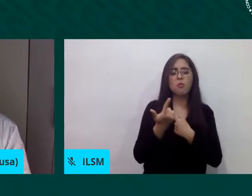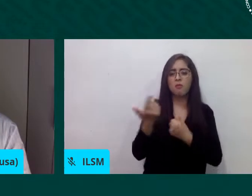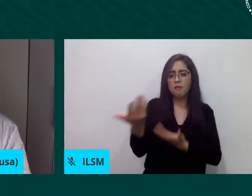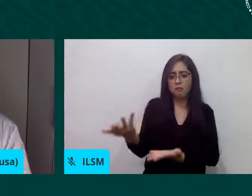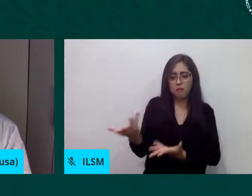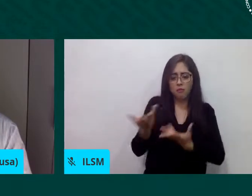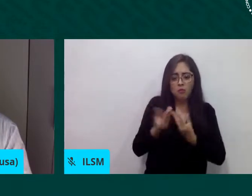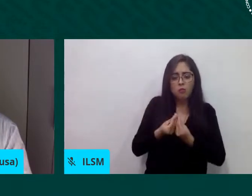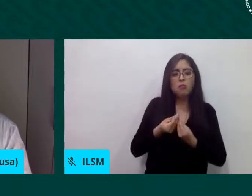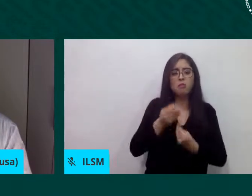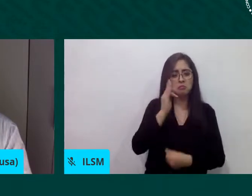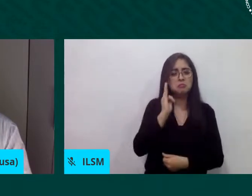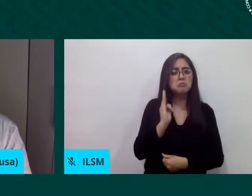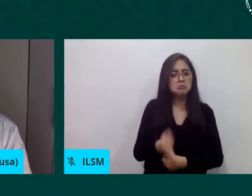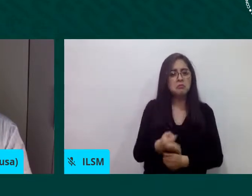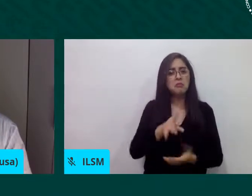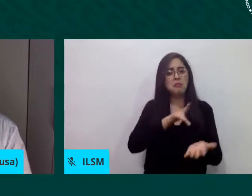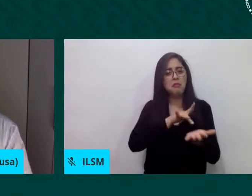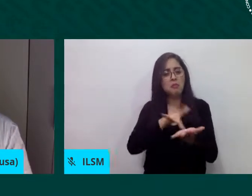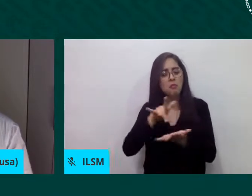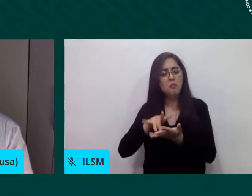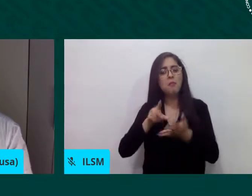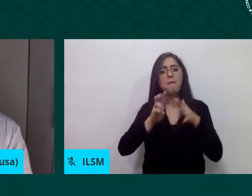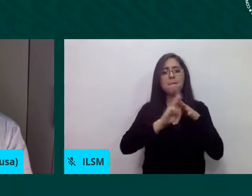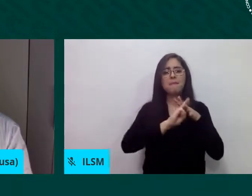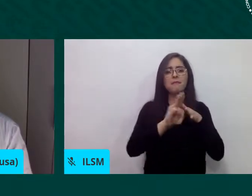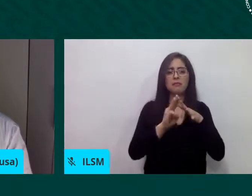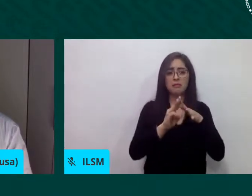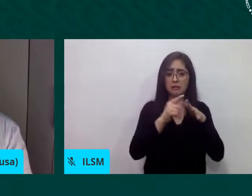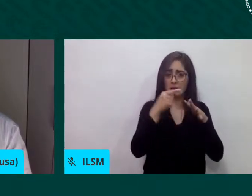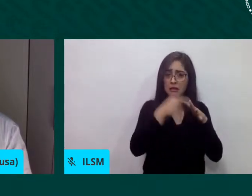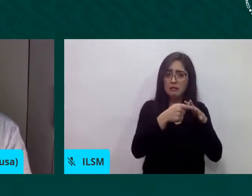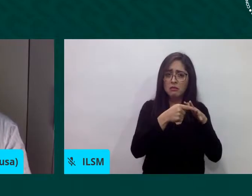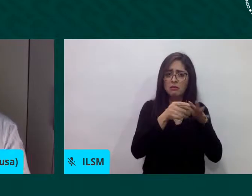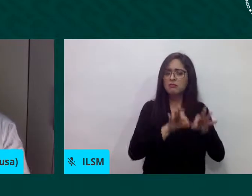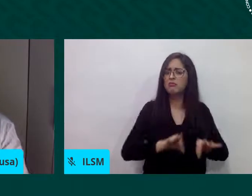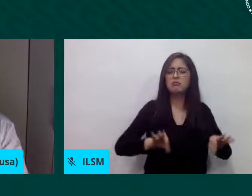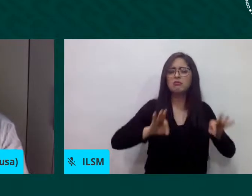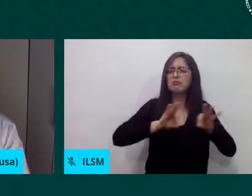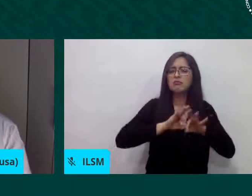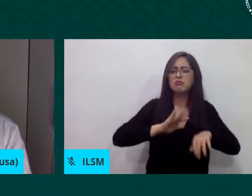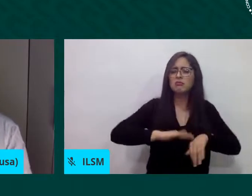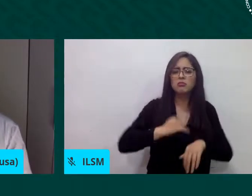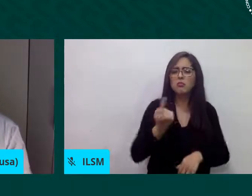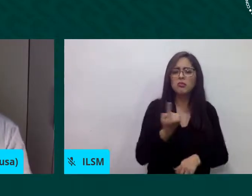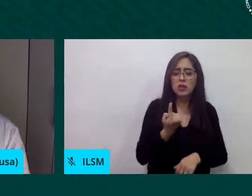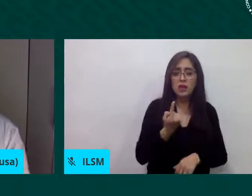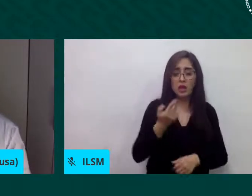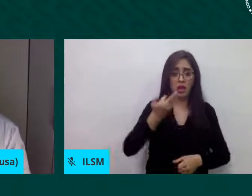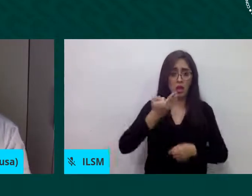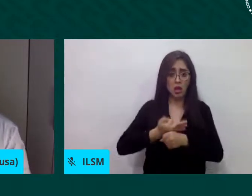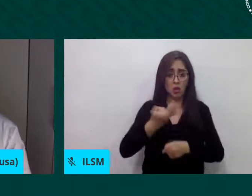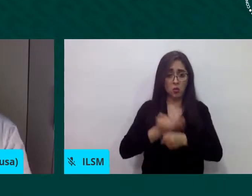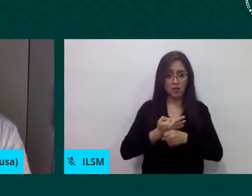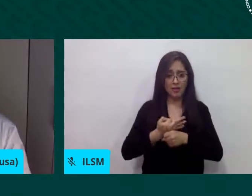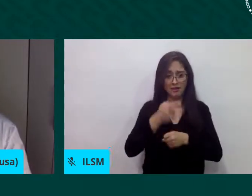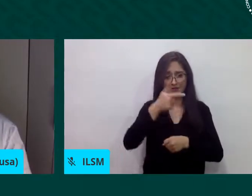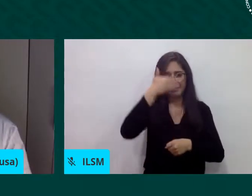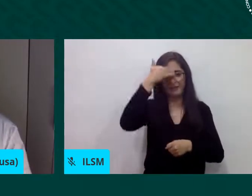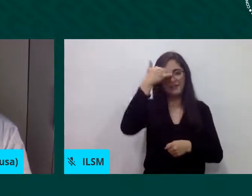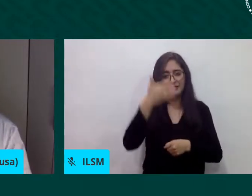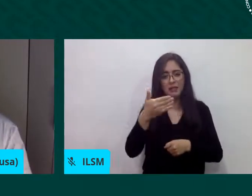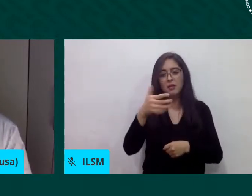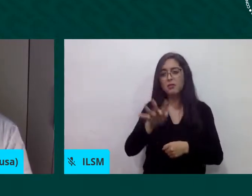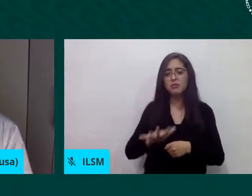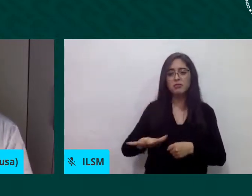importante porque especialmente con el COVID especialmente en un territorio de frontera extrema como es la isla de